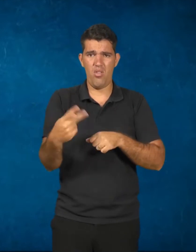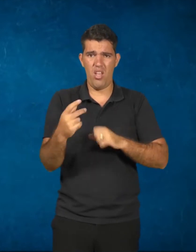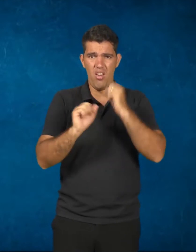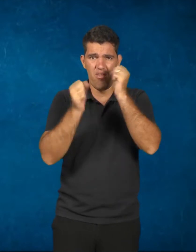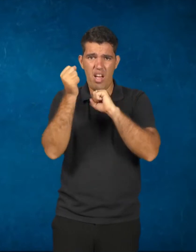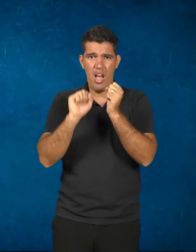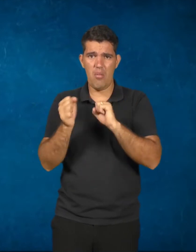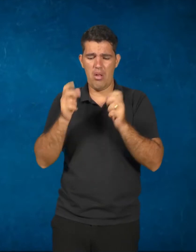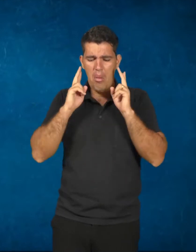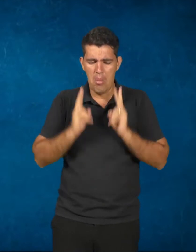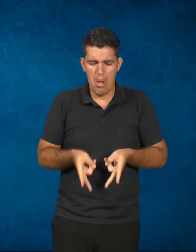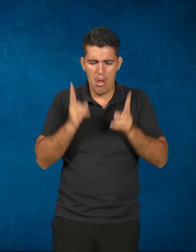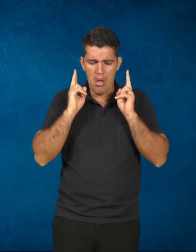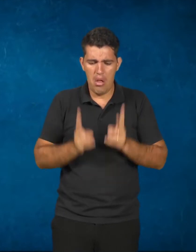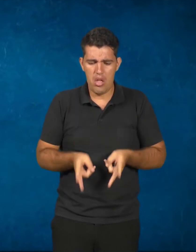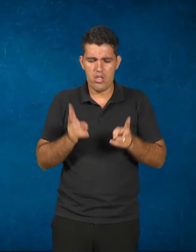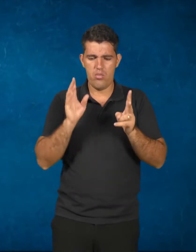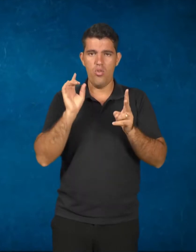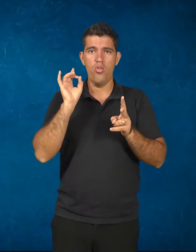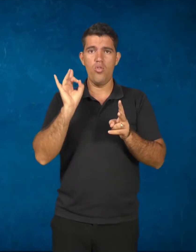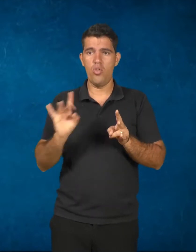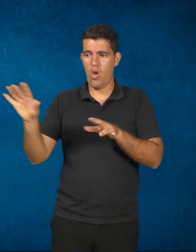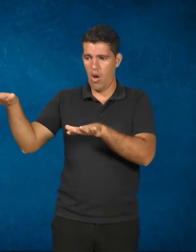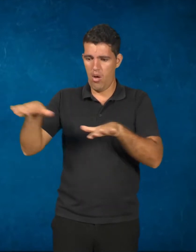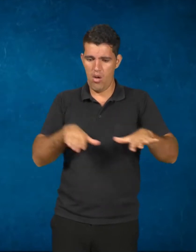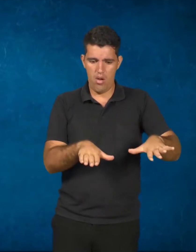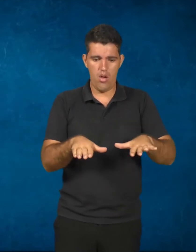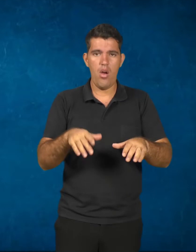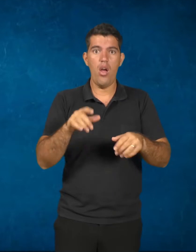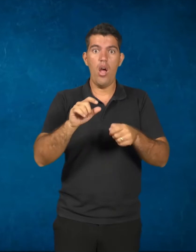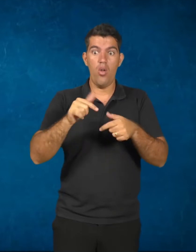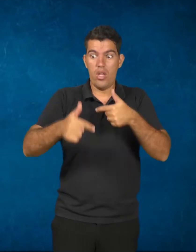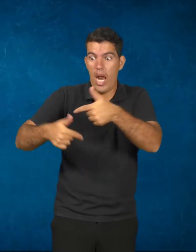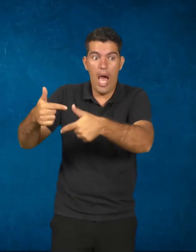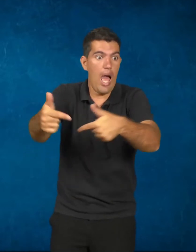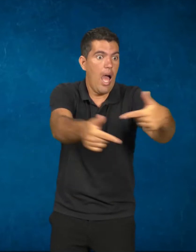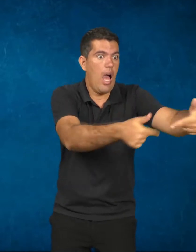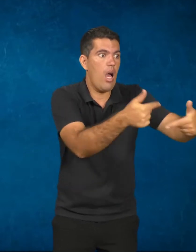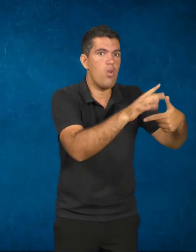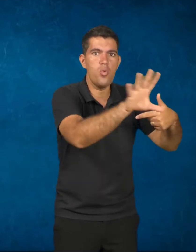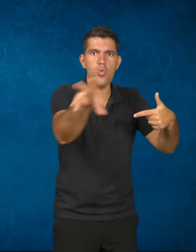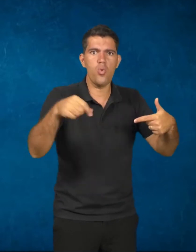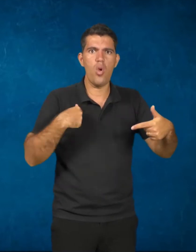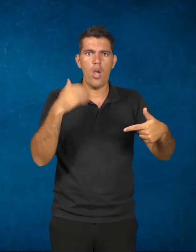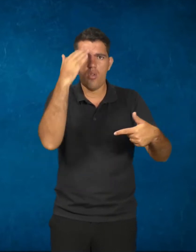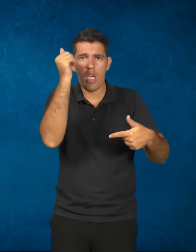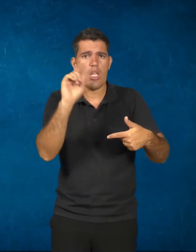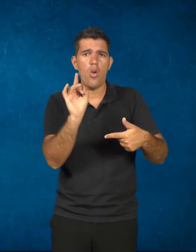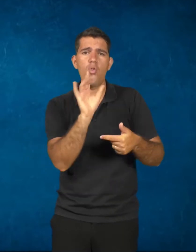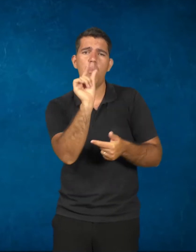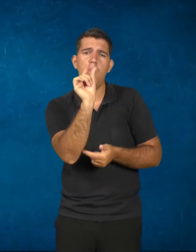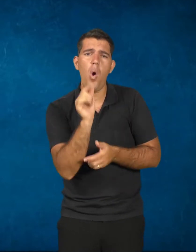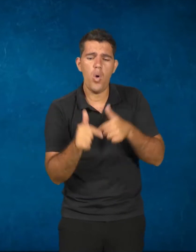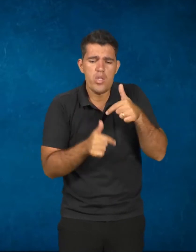preso a uma fase daquele trabalho e ali ele vai se alienando. Porque ali ele não tem possibilidade de